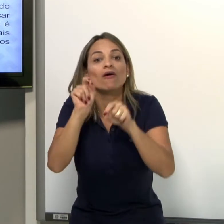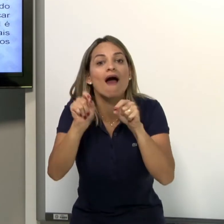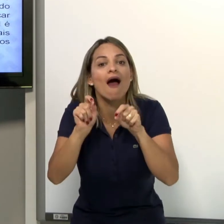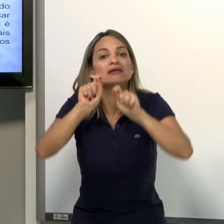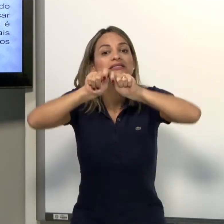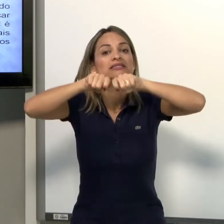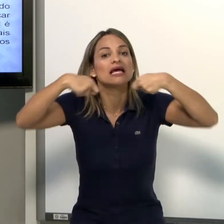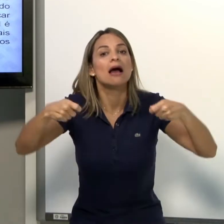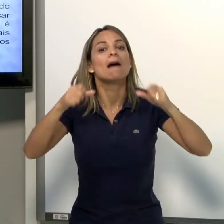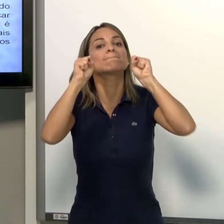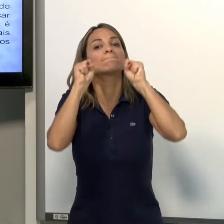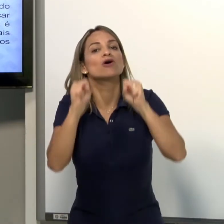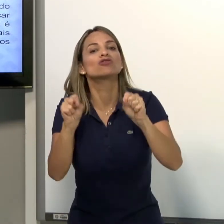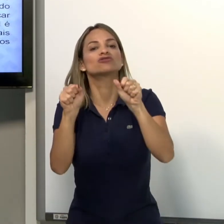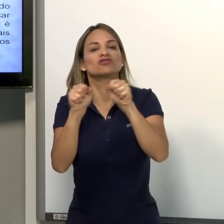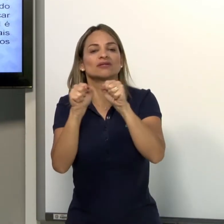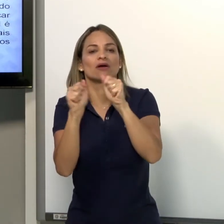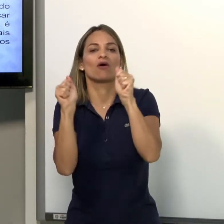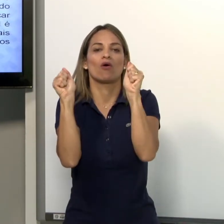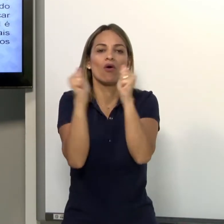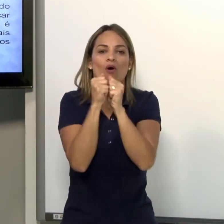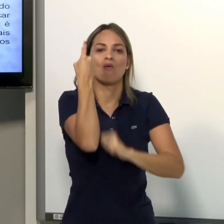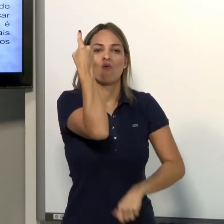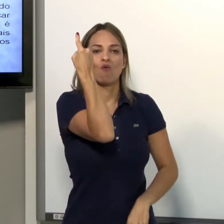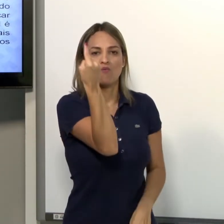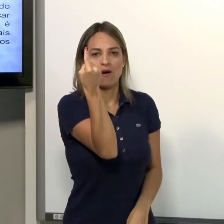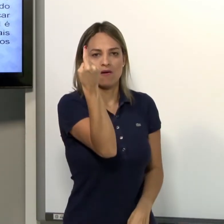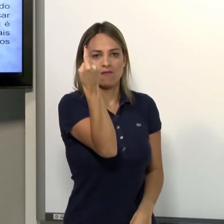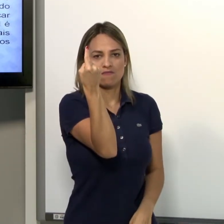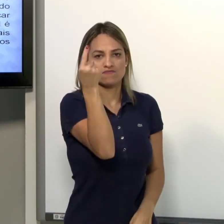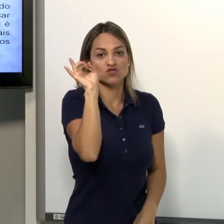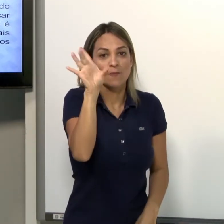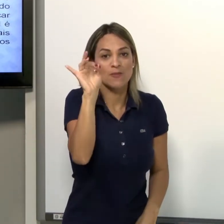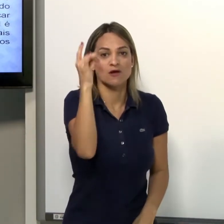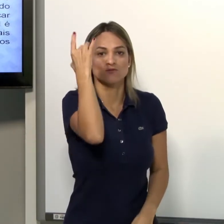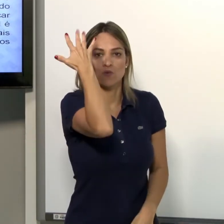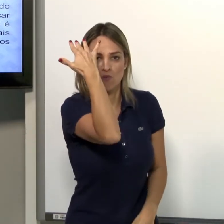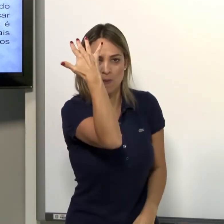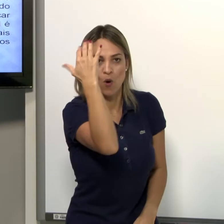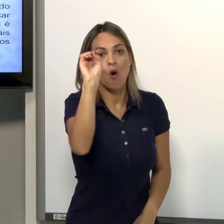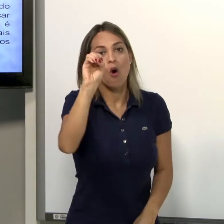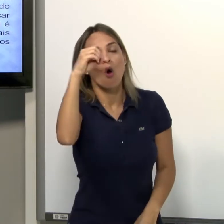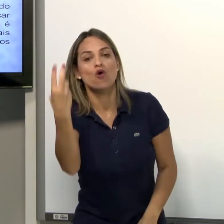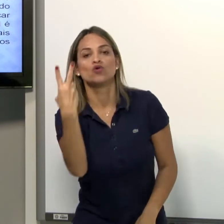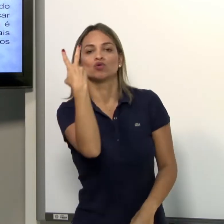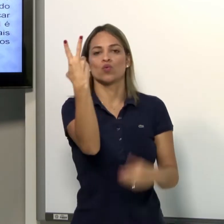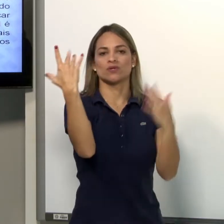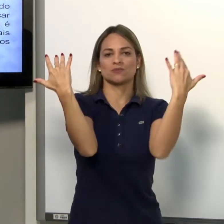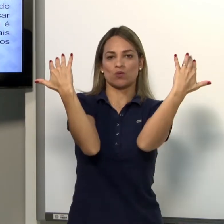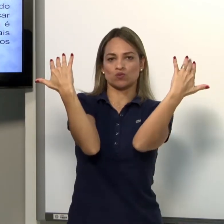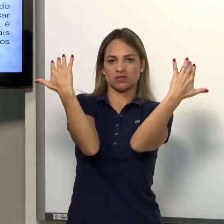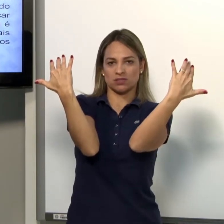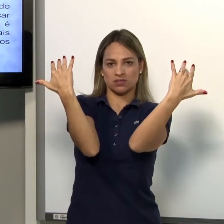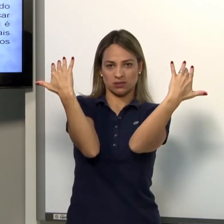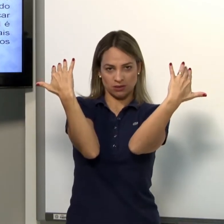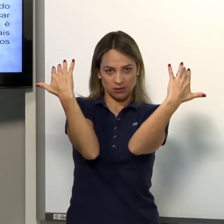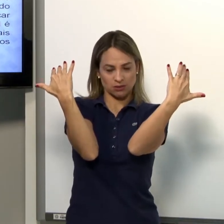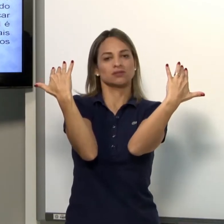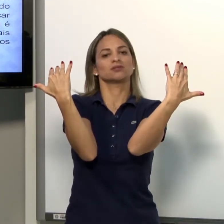corpo, pode-se dizer que é espaço neutro? Não. Temos que observar o local onde está fazendo o sinal. Se for apenas uma